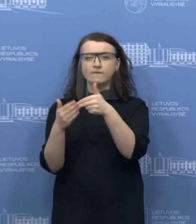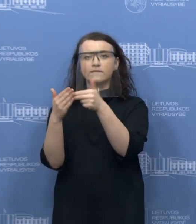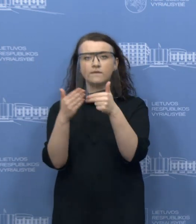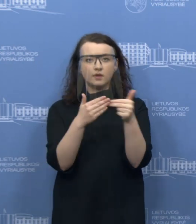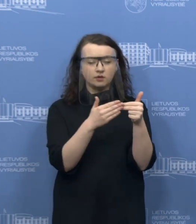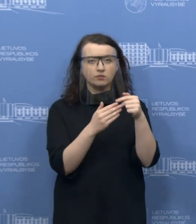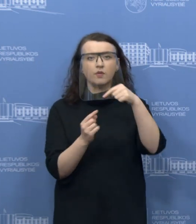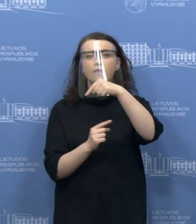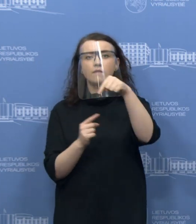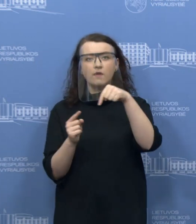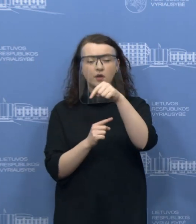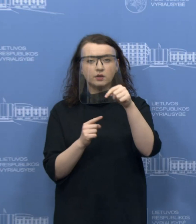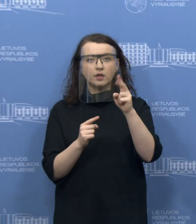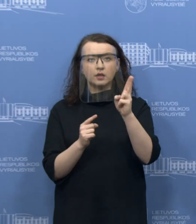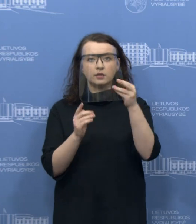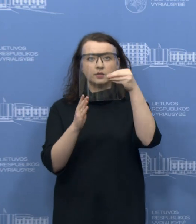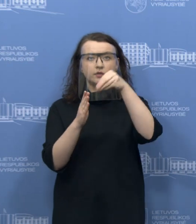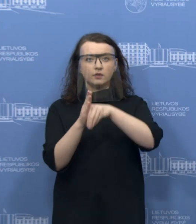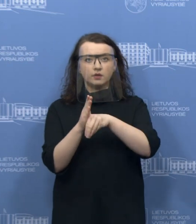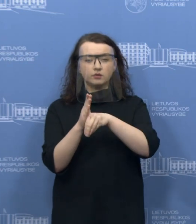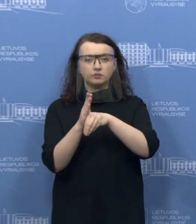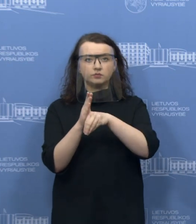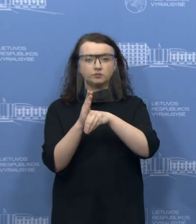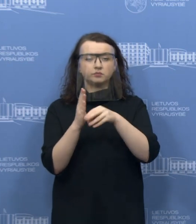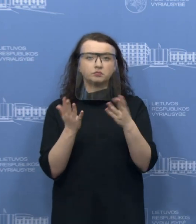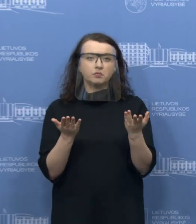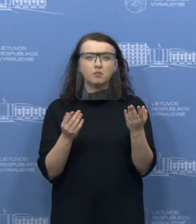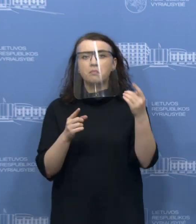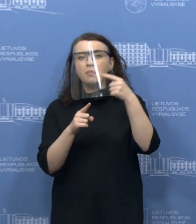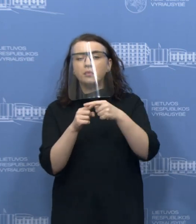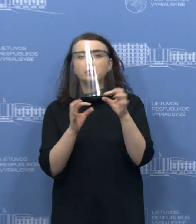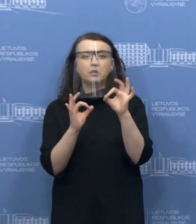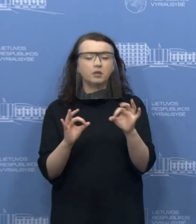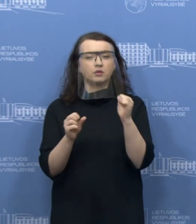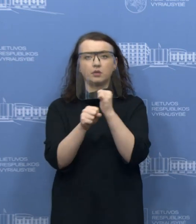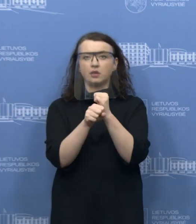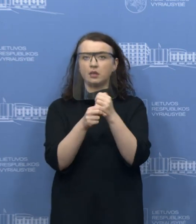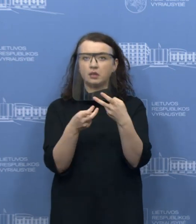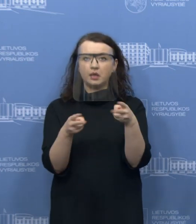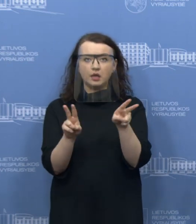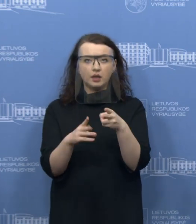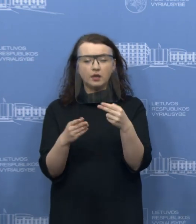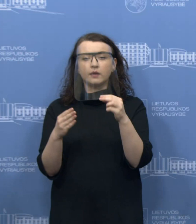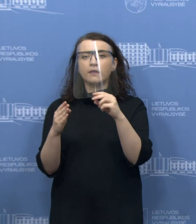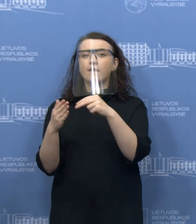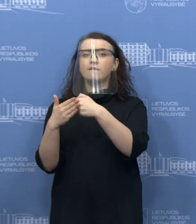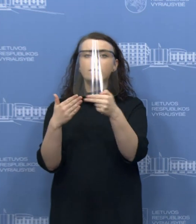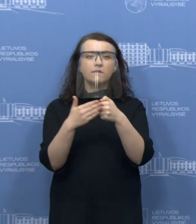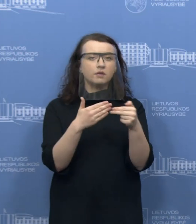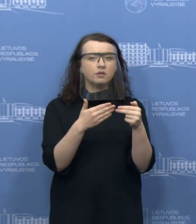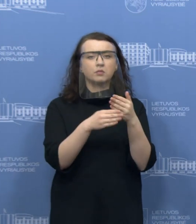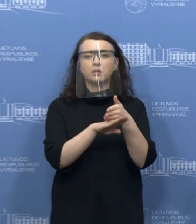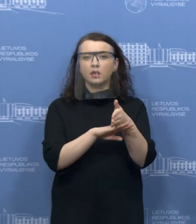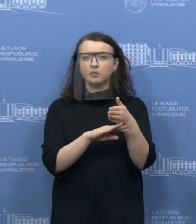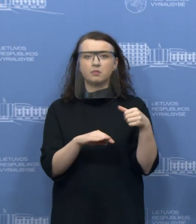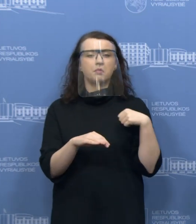Verslaui, kuris yra įtrauktas į šį sąrašą, nieko papildomai daryti nereikia. Šios įmonės, be jokio kreipimus į